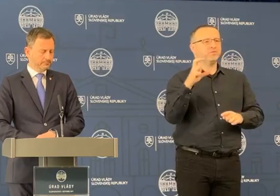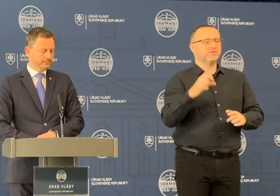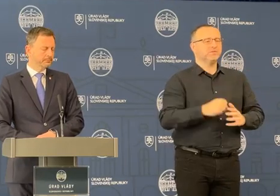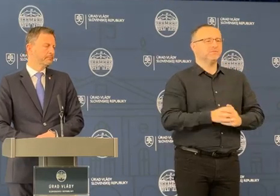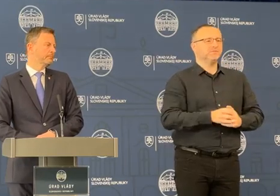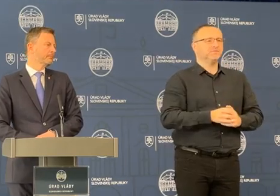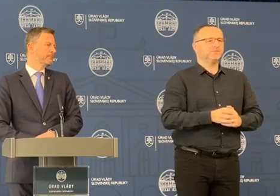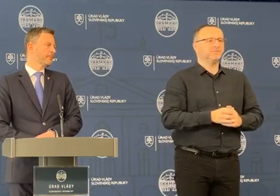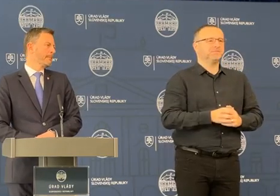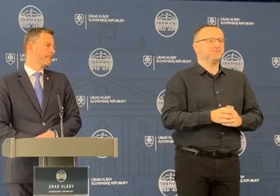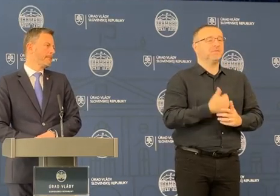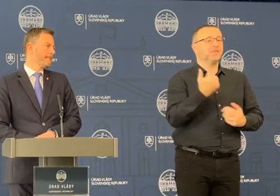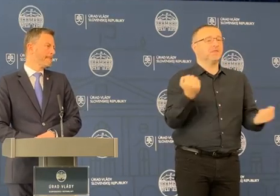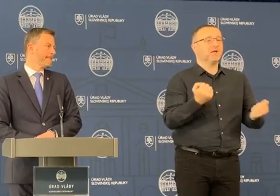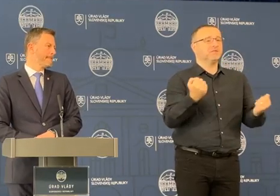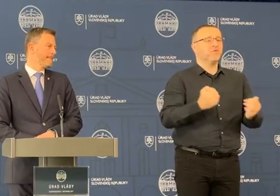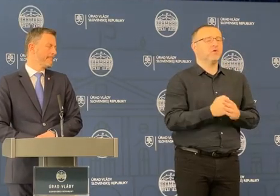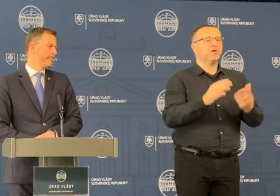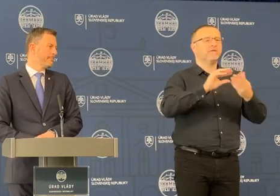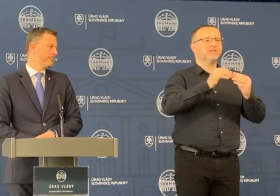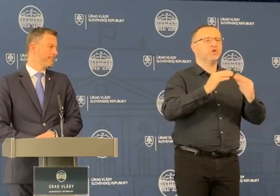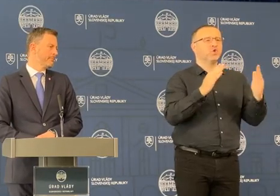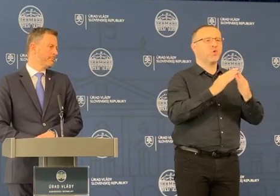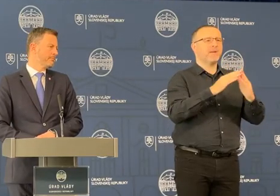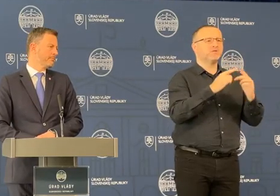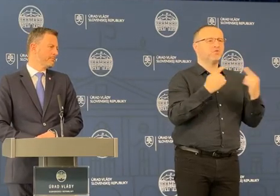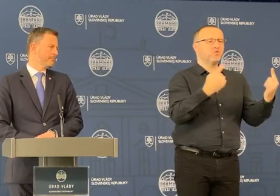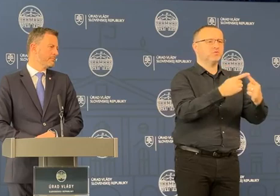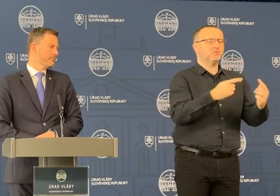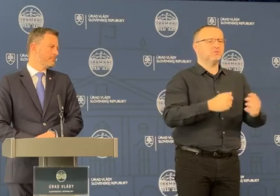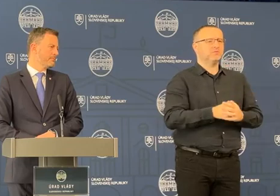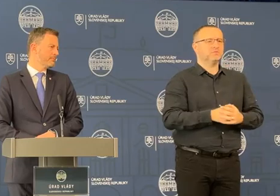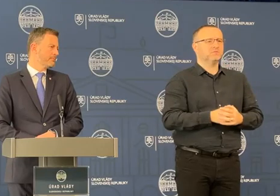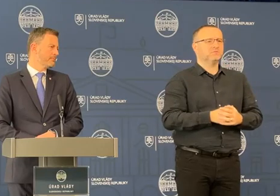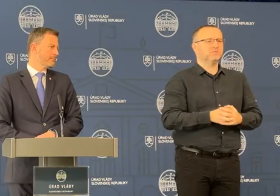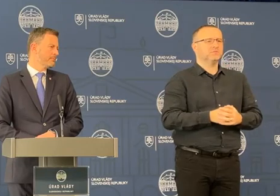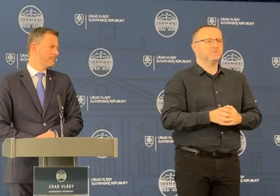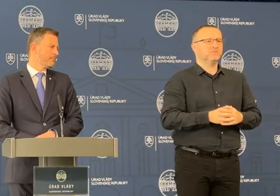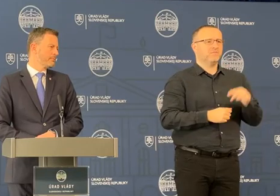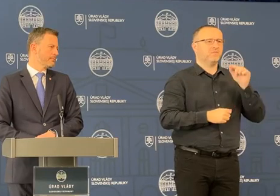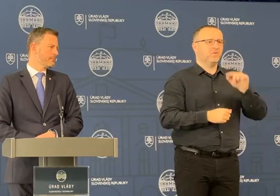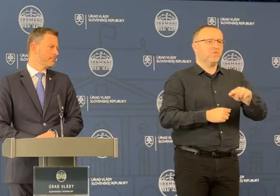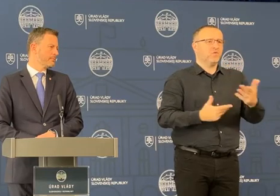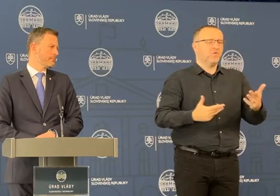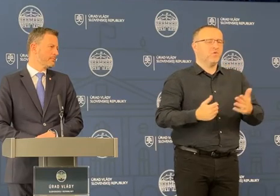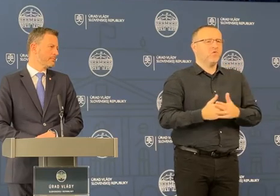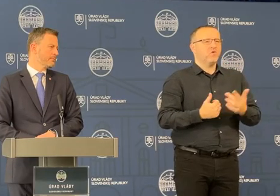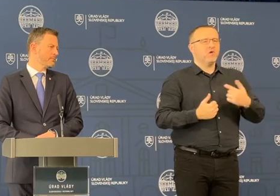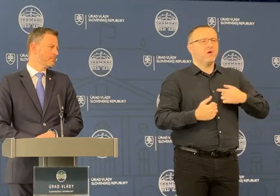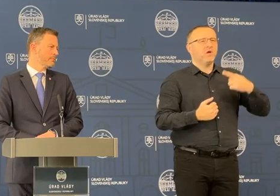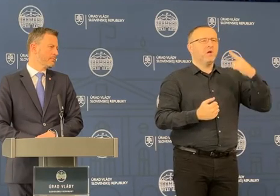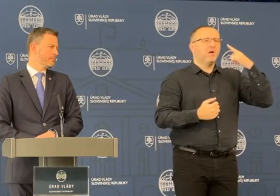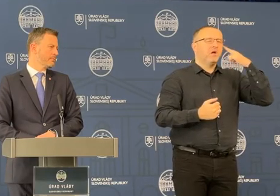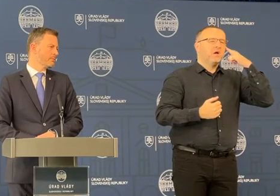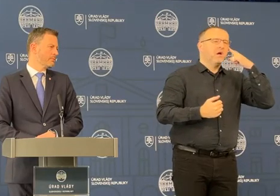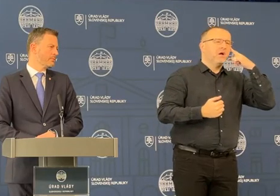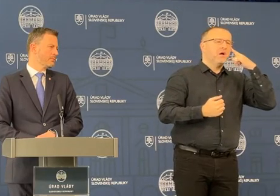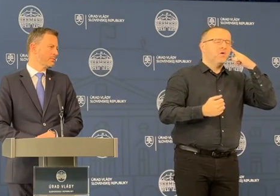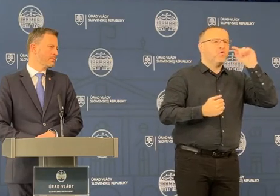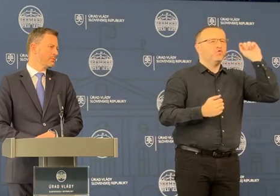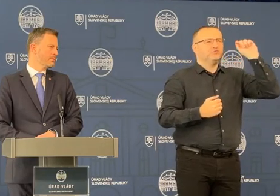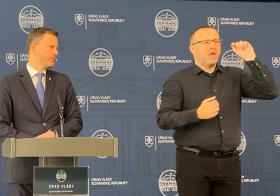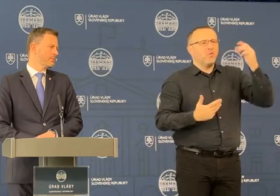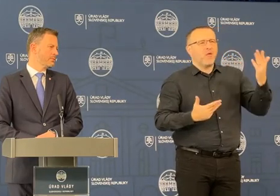celkov. Tak najskôr ohľadom domácnosti. Je to síce prúdka asi hypotéza, v takej rovine